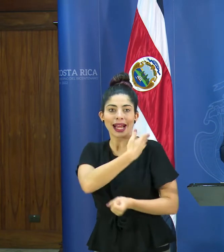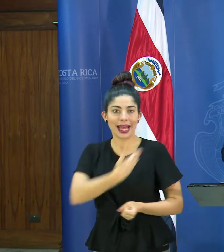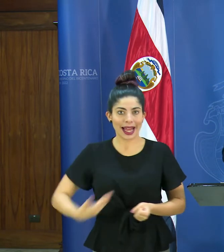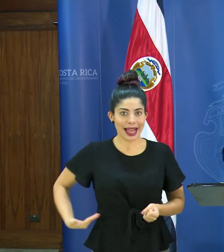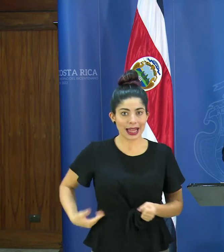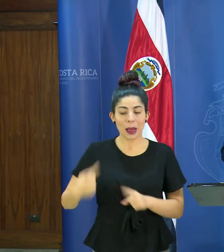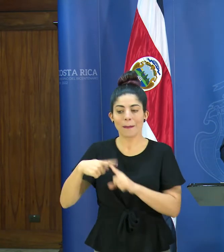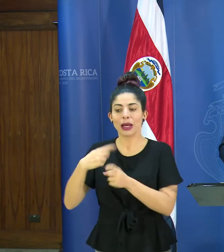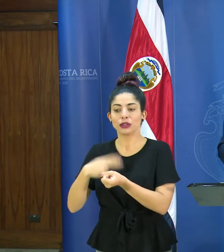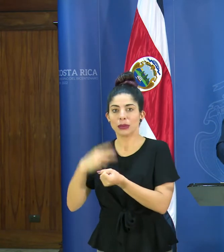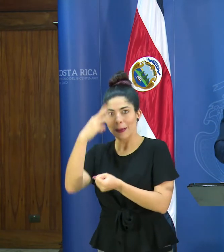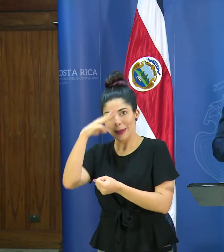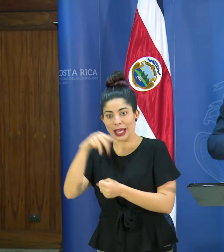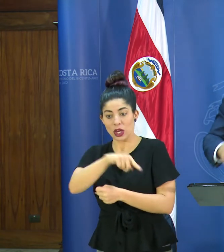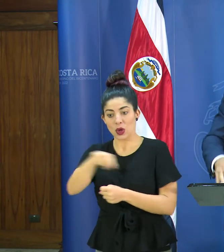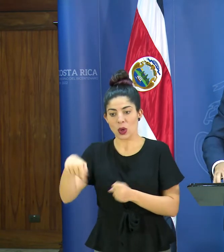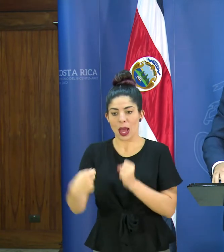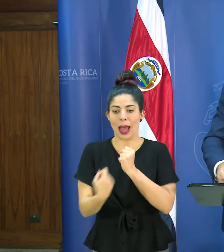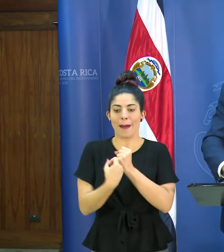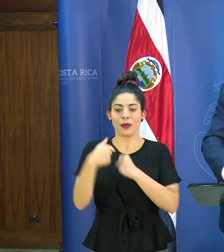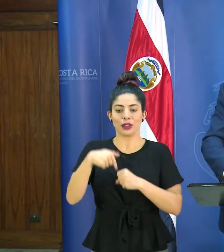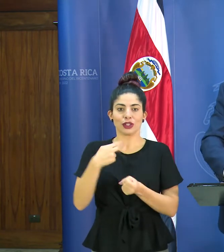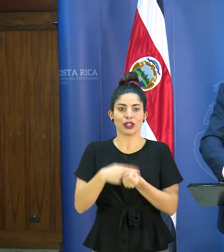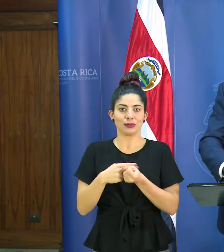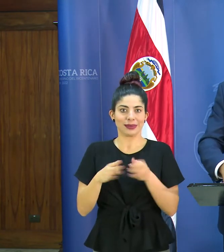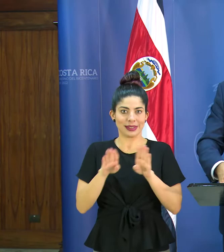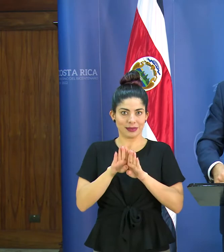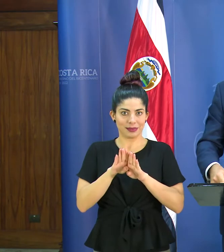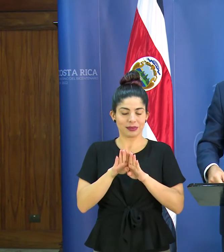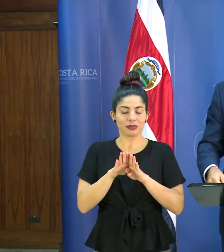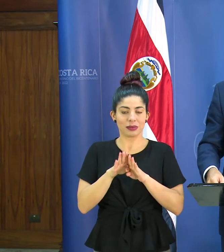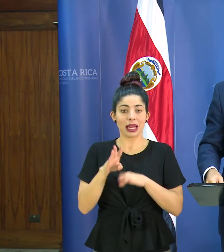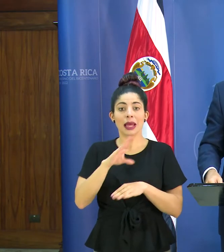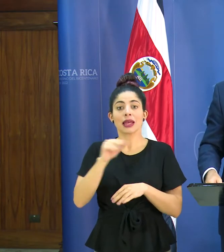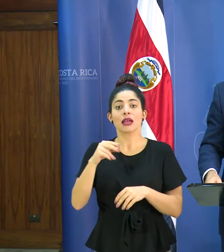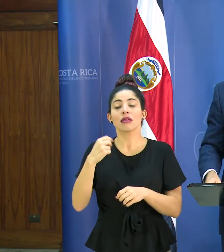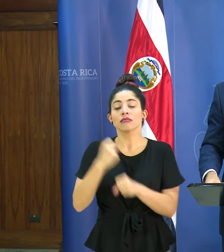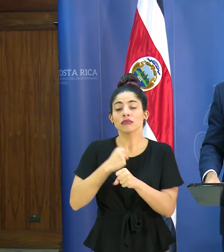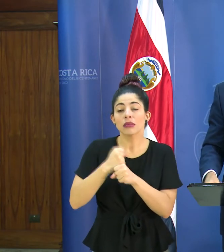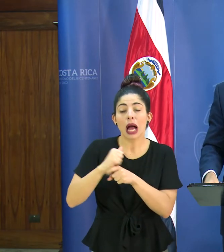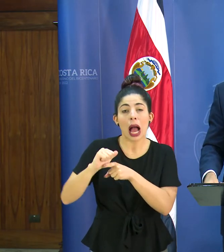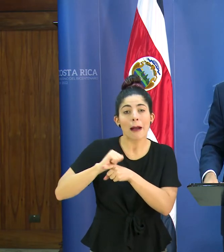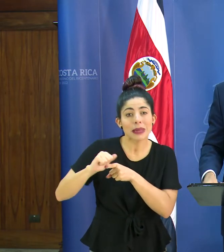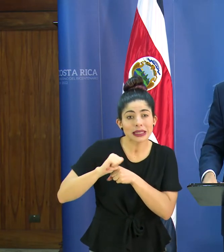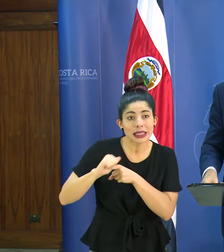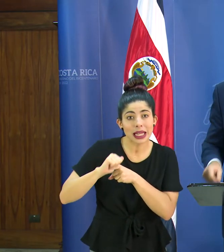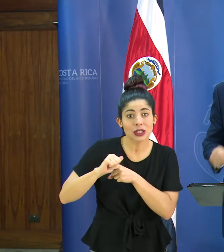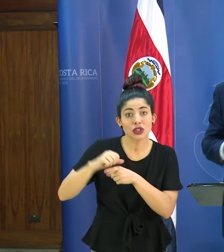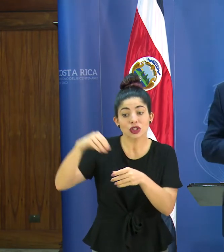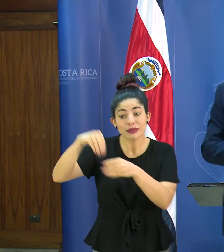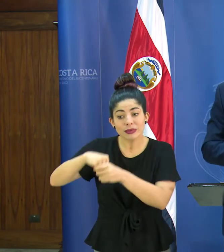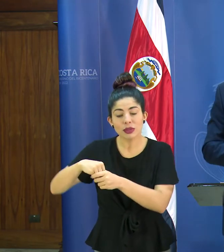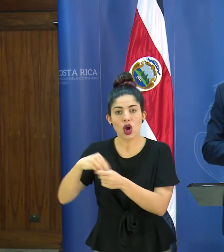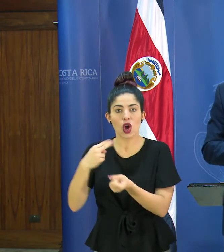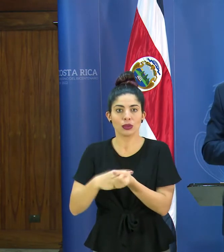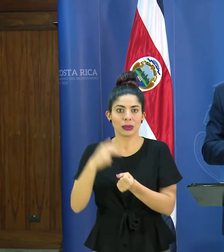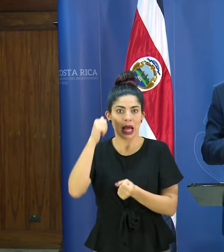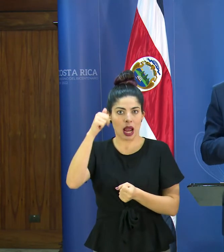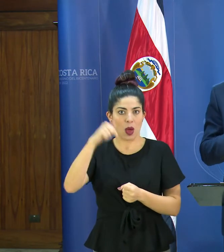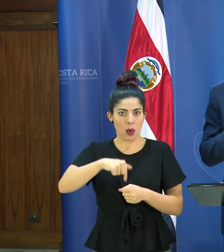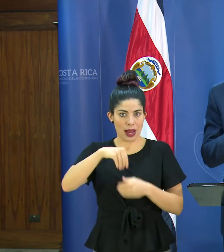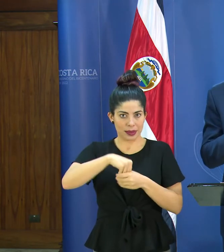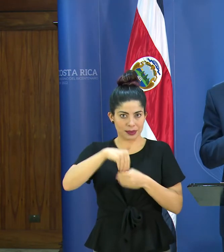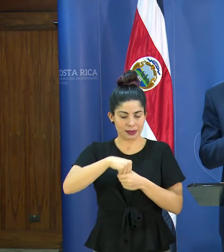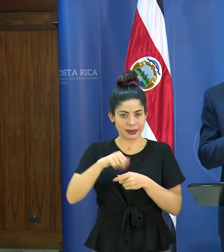México. Igual, bueno, se va a reforzar todas las labores de capacitación dentro del hospital de Alajuela.